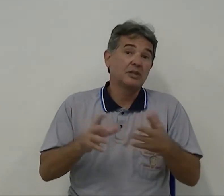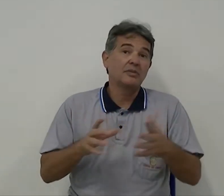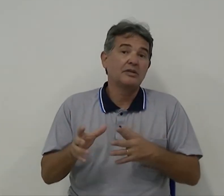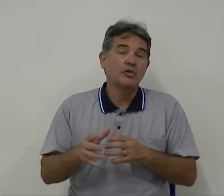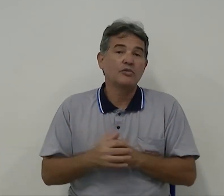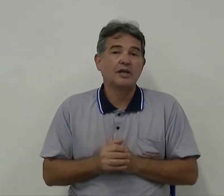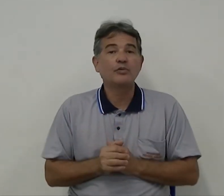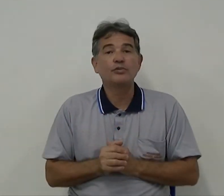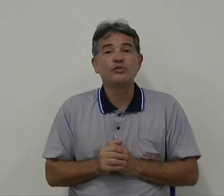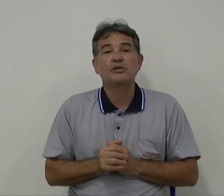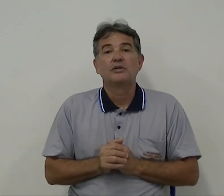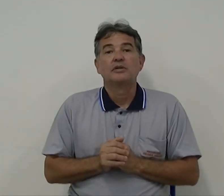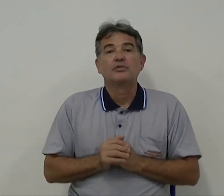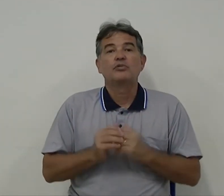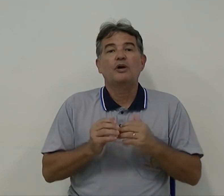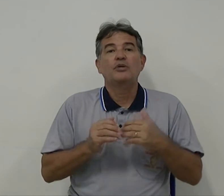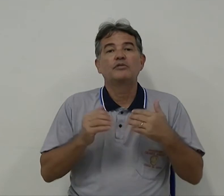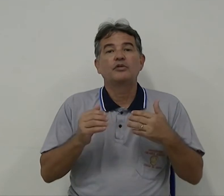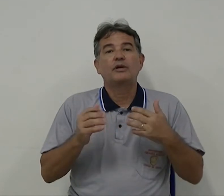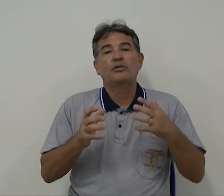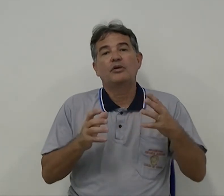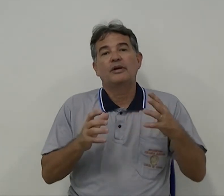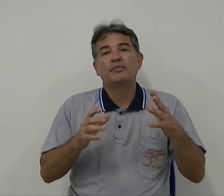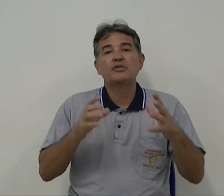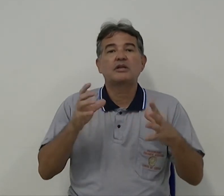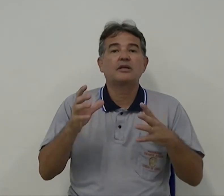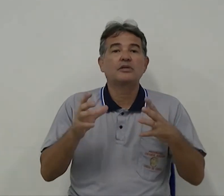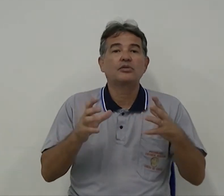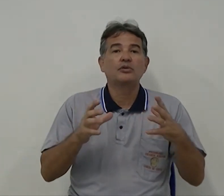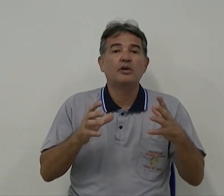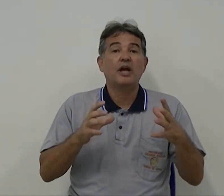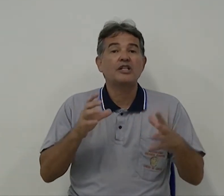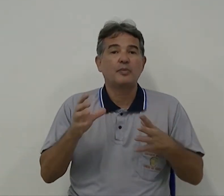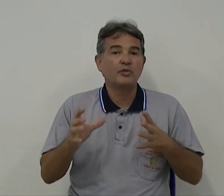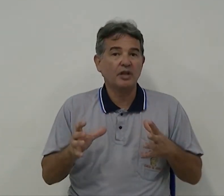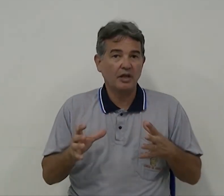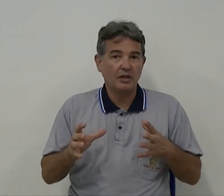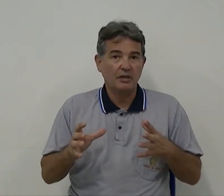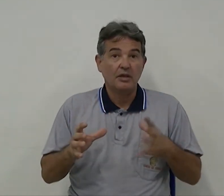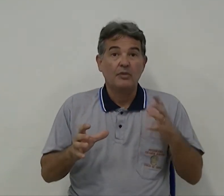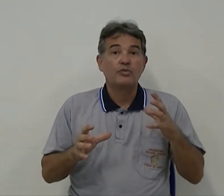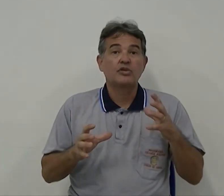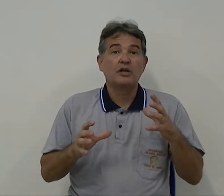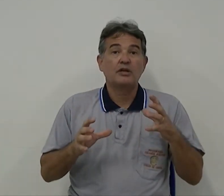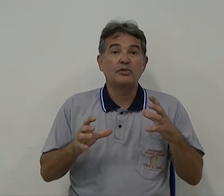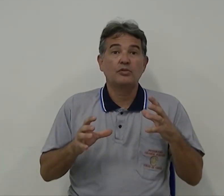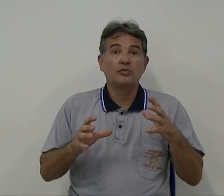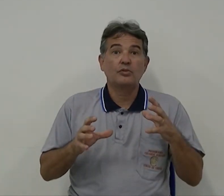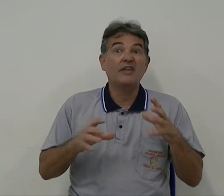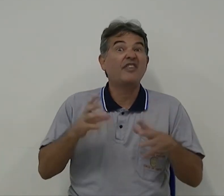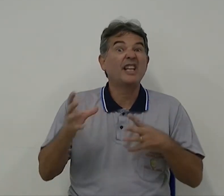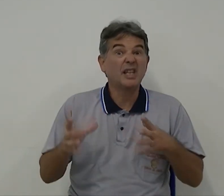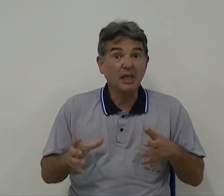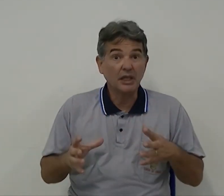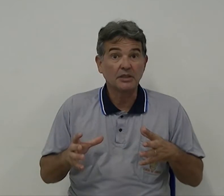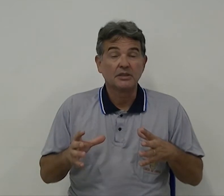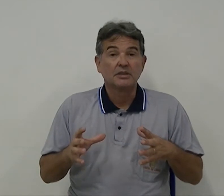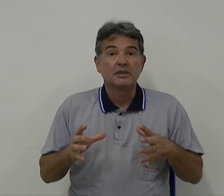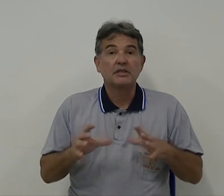também de alguns alunos, do qual eu vou agora buscando responder, buscando refletir e